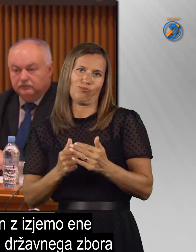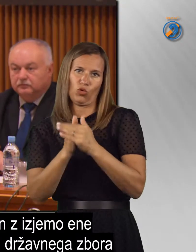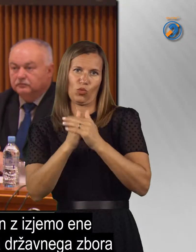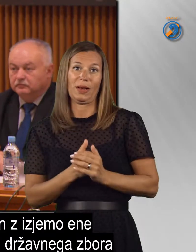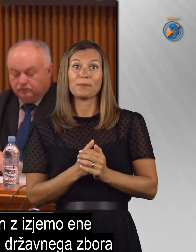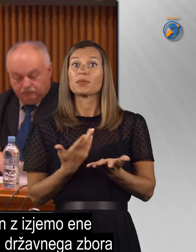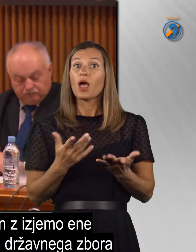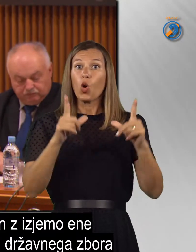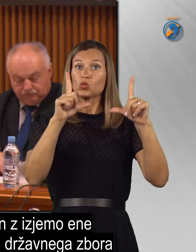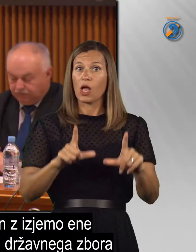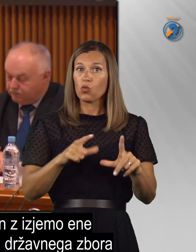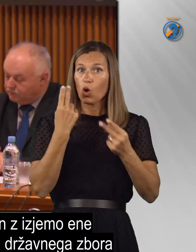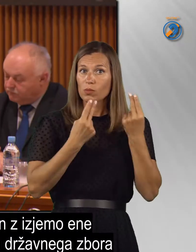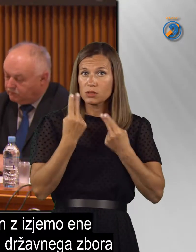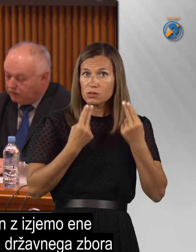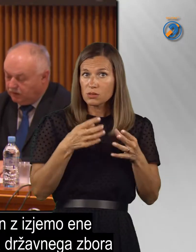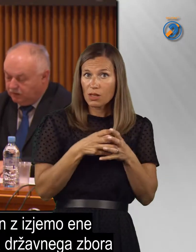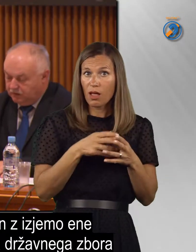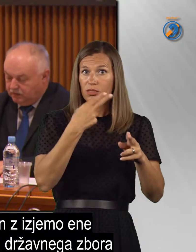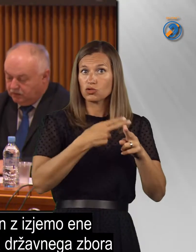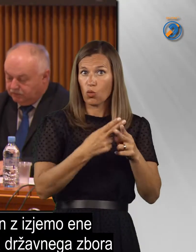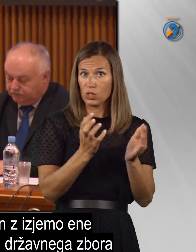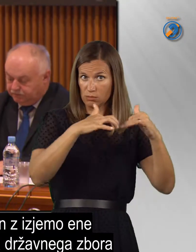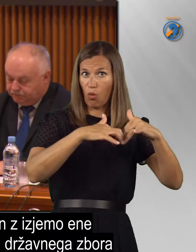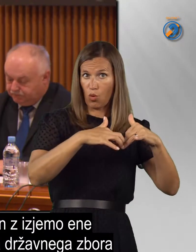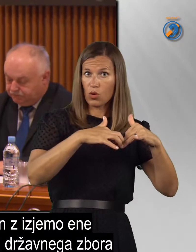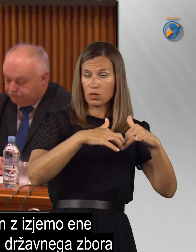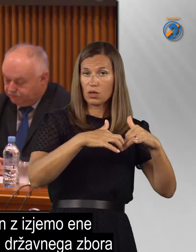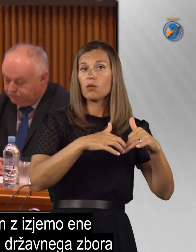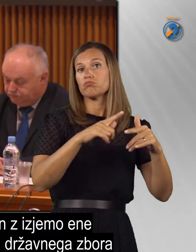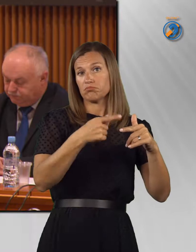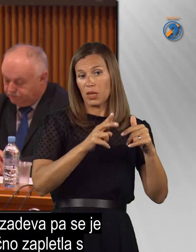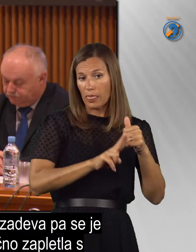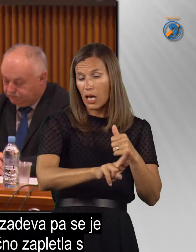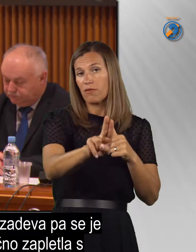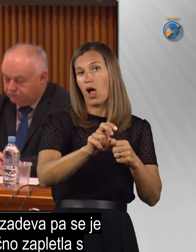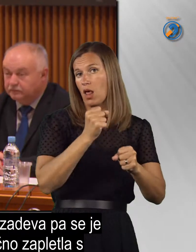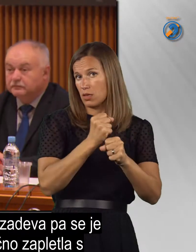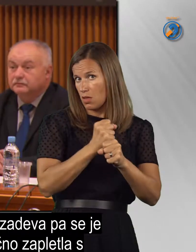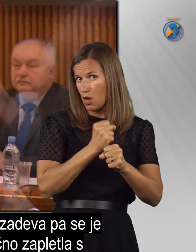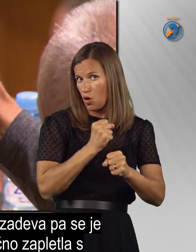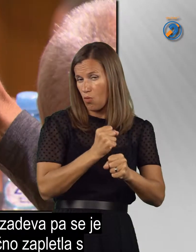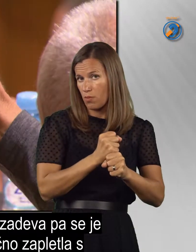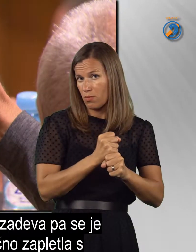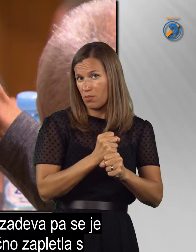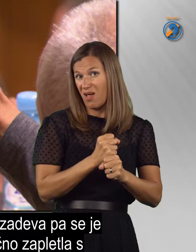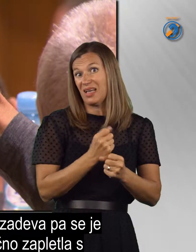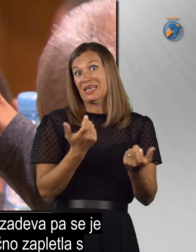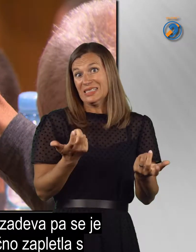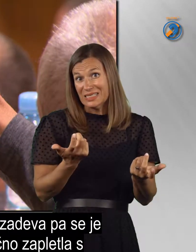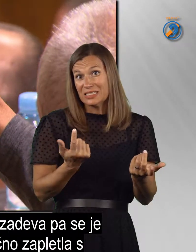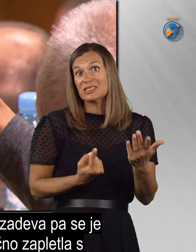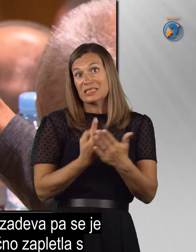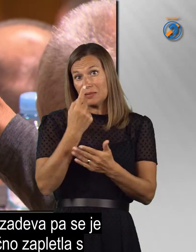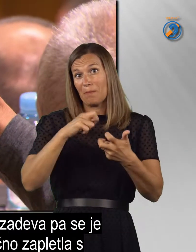manjše. Ustavna komisija državnega zbora je nadrevala z delom.